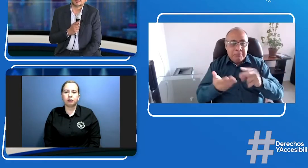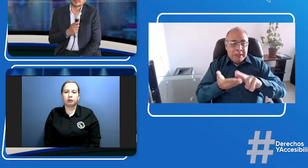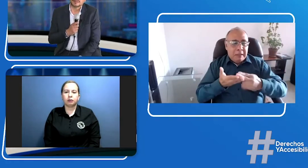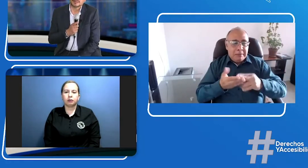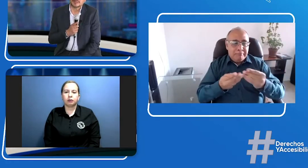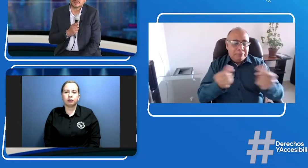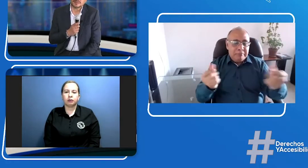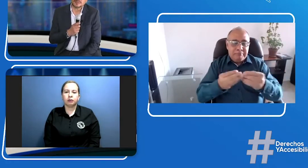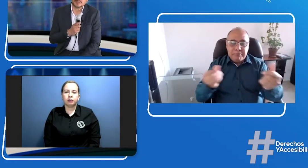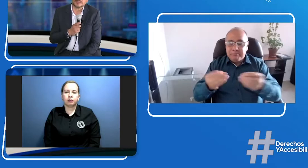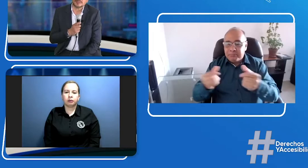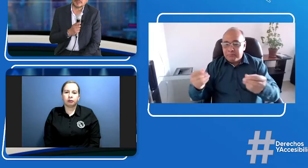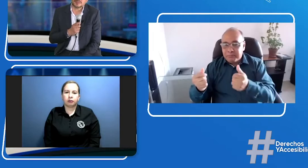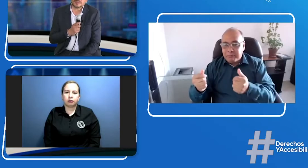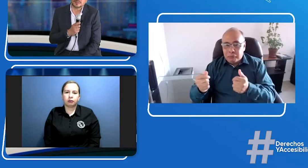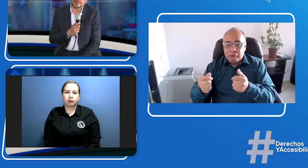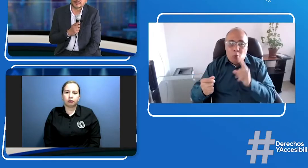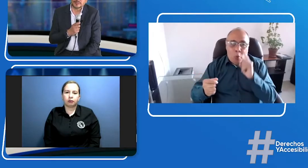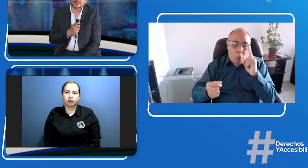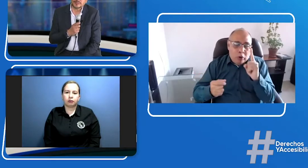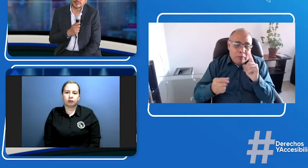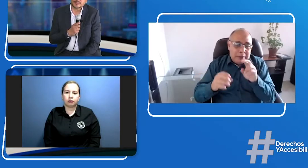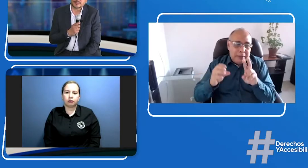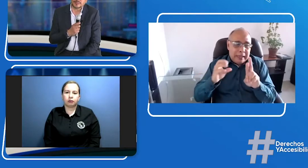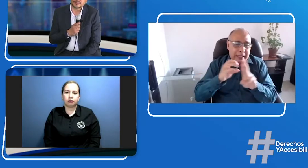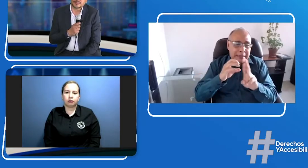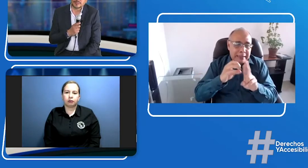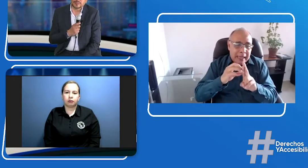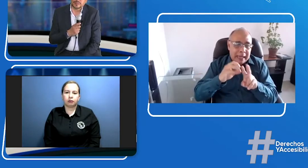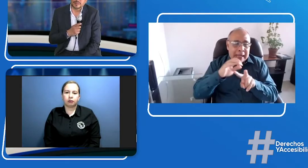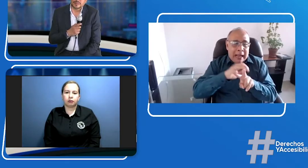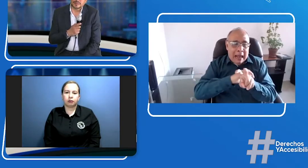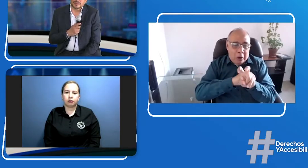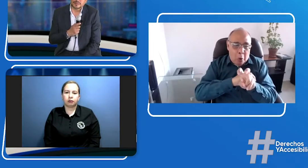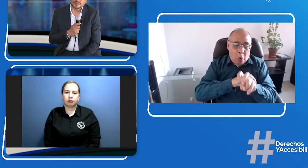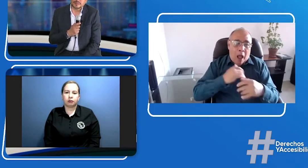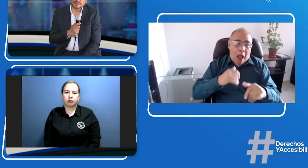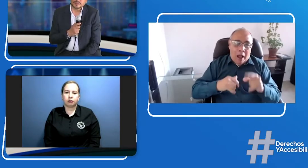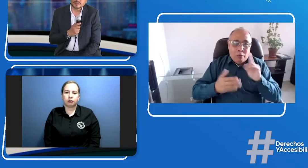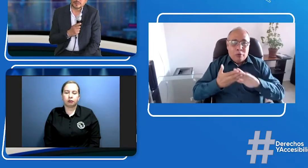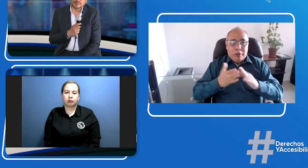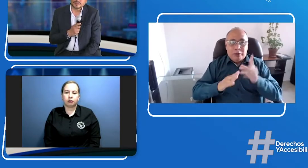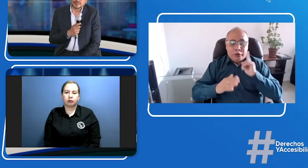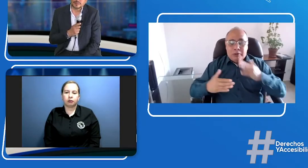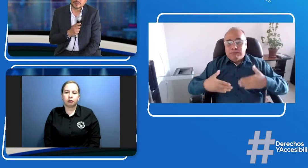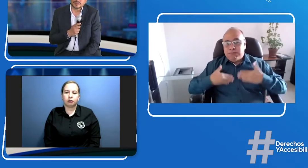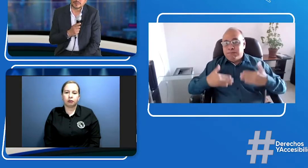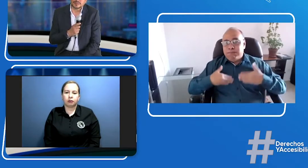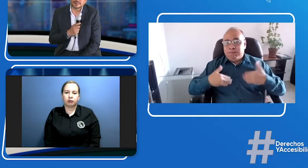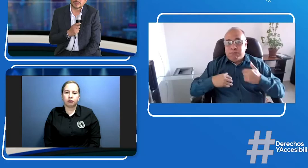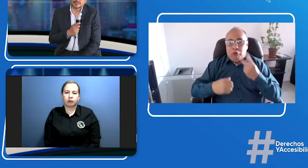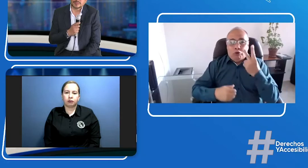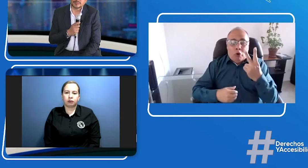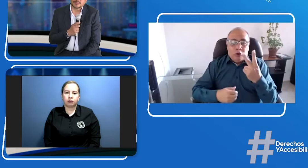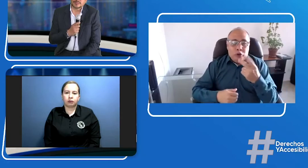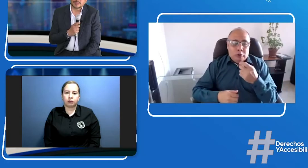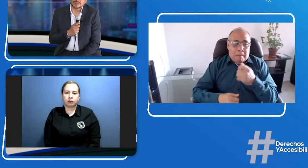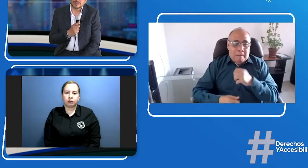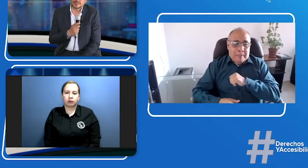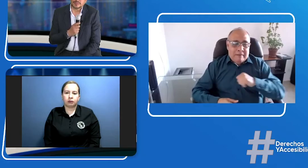que habían contratado los servicios de interpretación ahora los quitaron por ejemplo RCN y Caracol son los canales privados